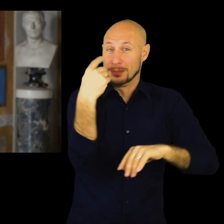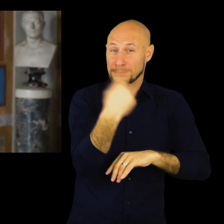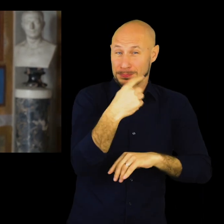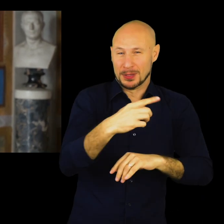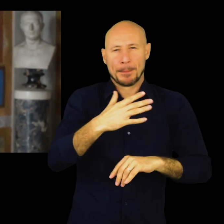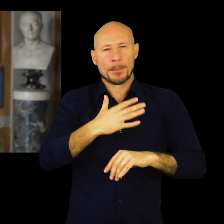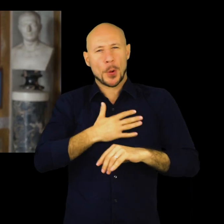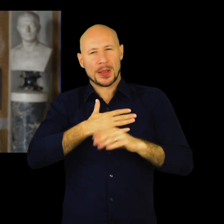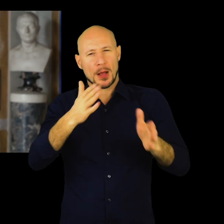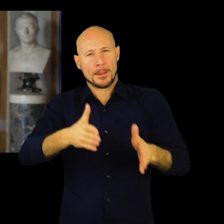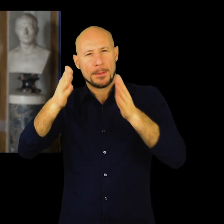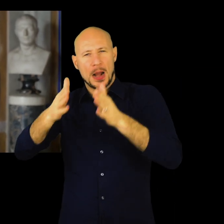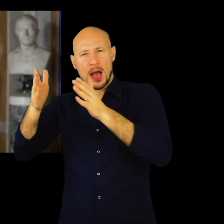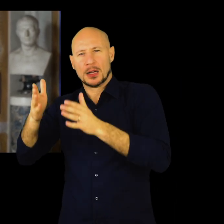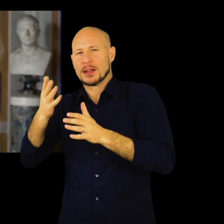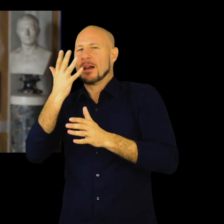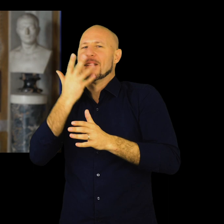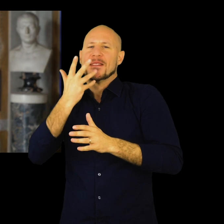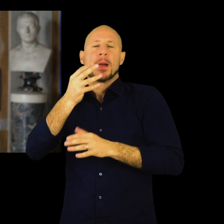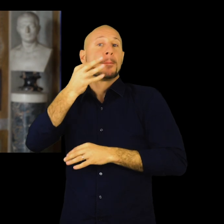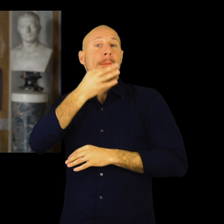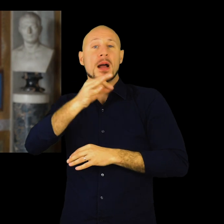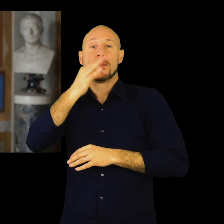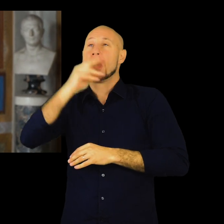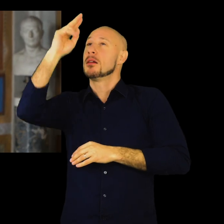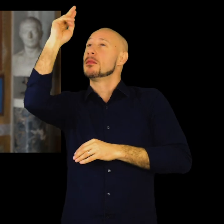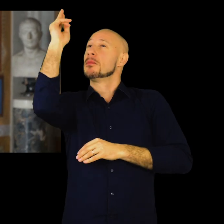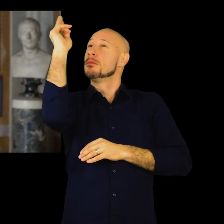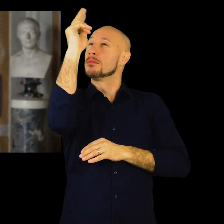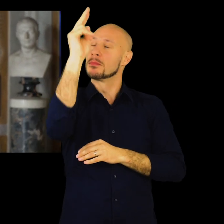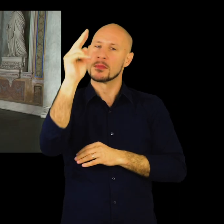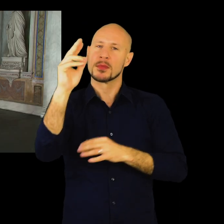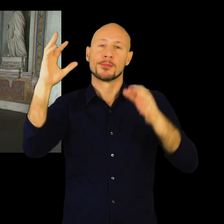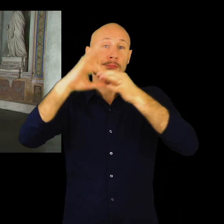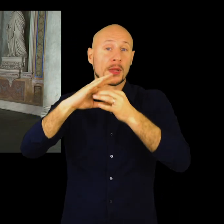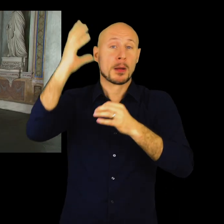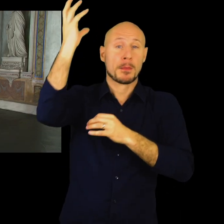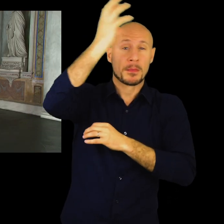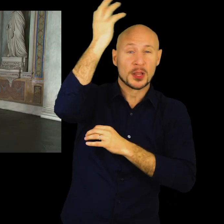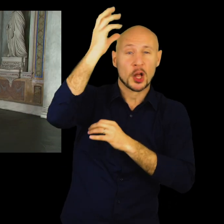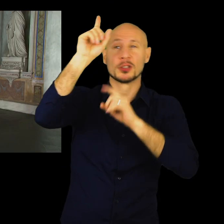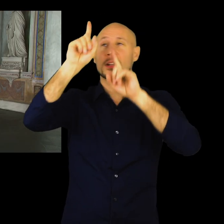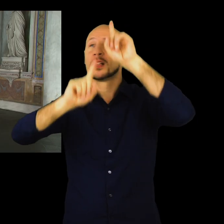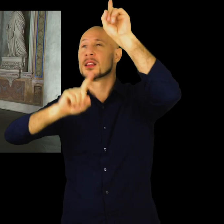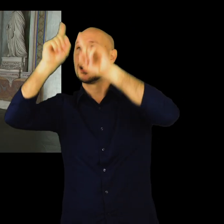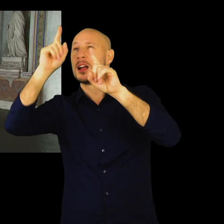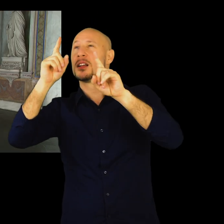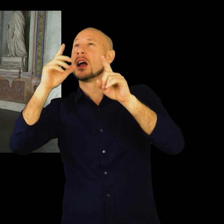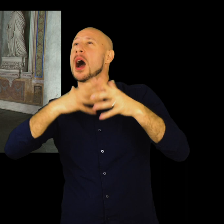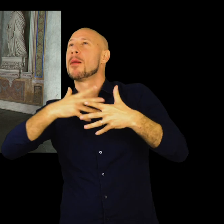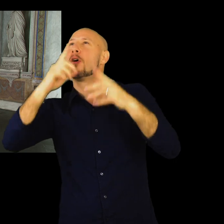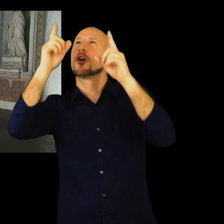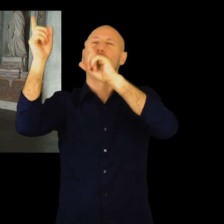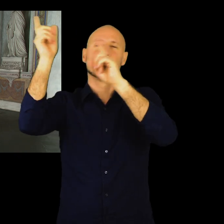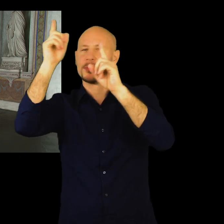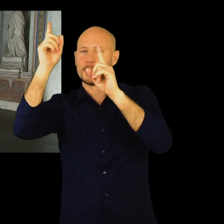tridentino, un concilio che vuole affermare la potenza del credo cristiano. Di conseguenza, molti proprietari di palazzi